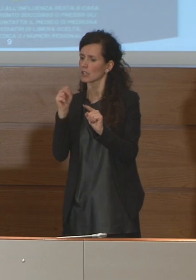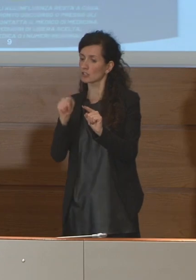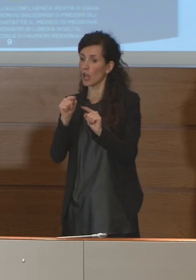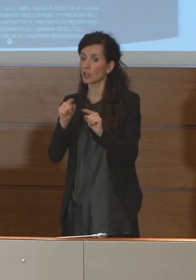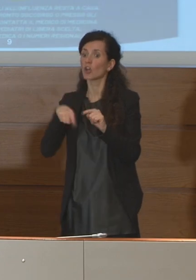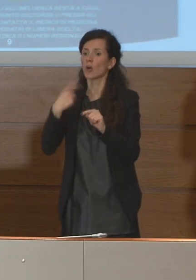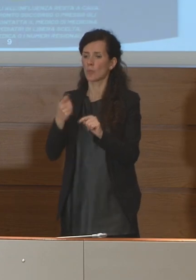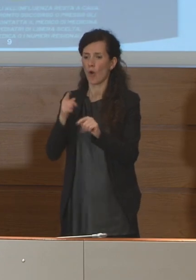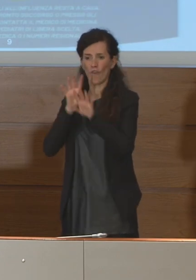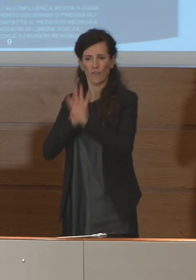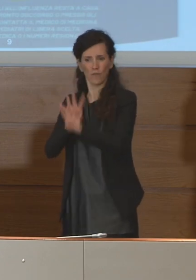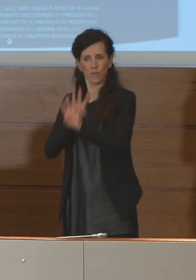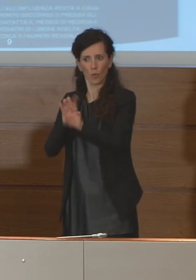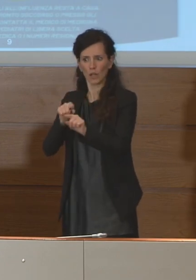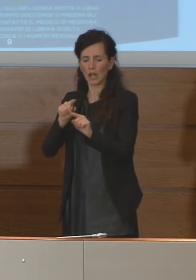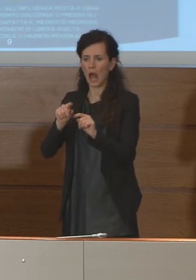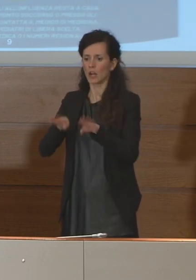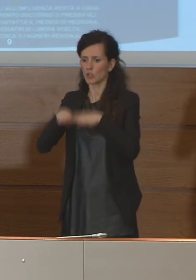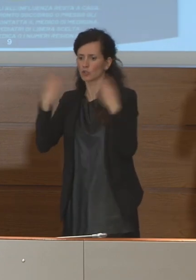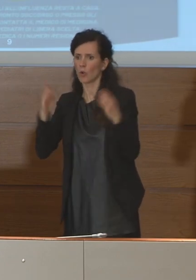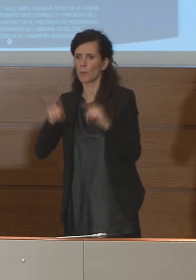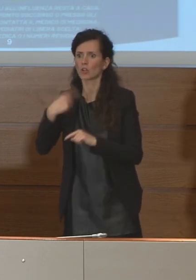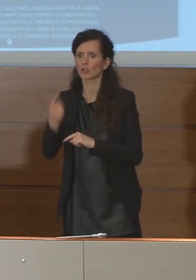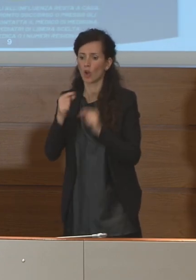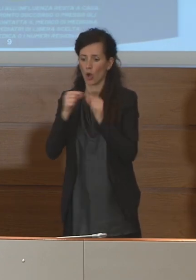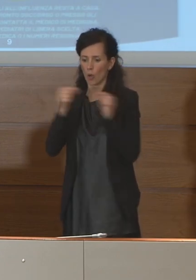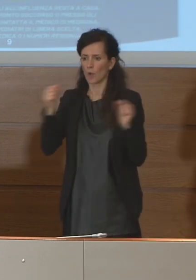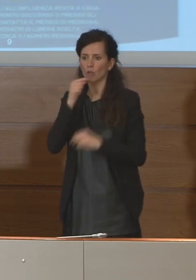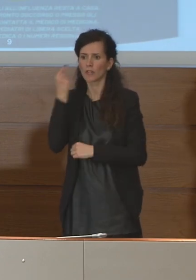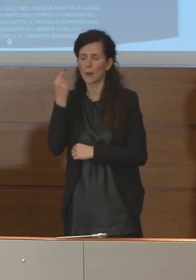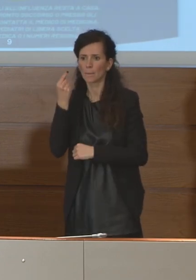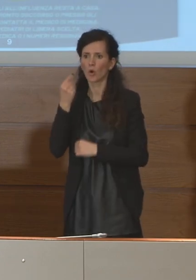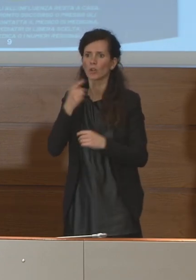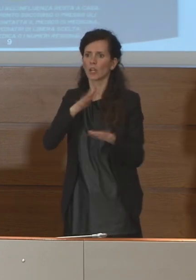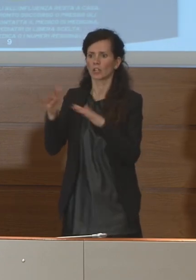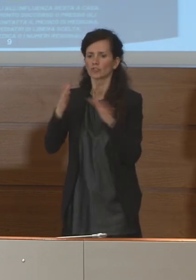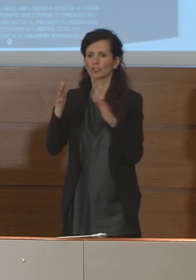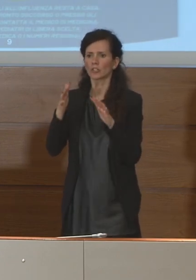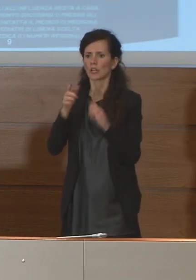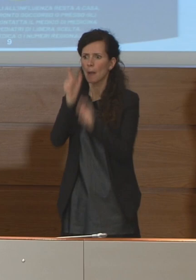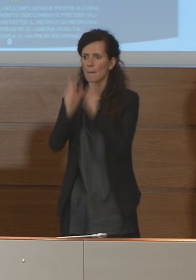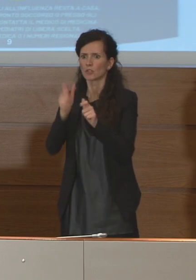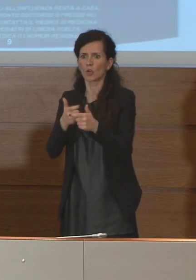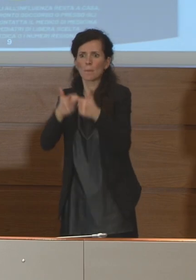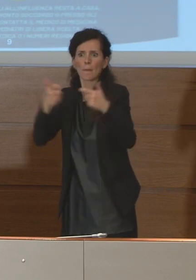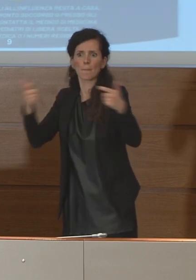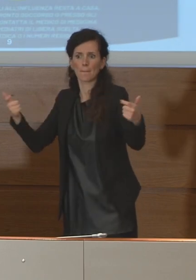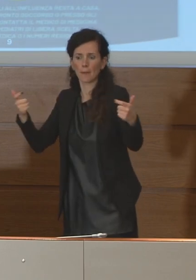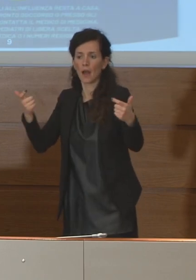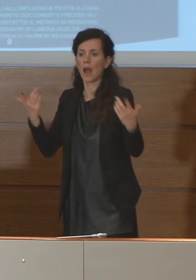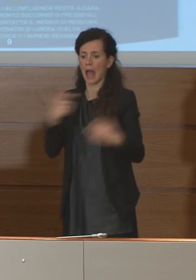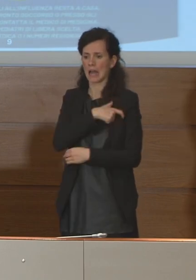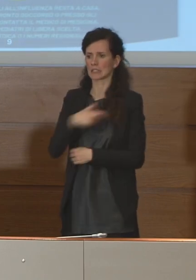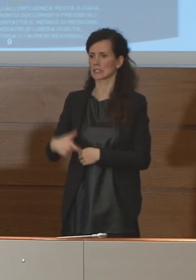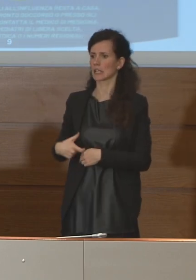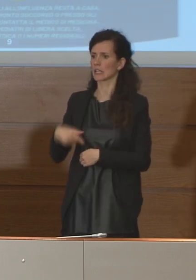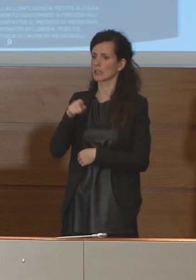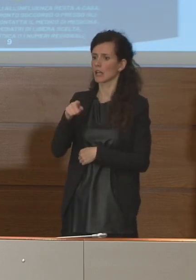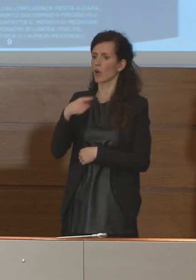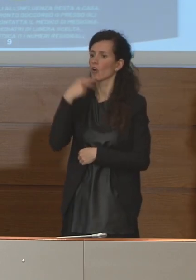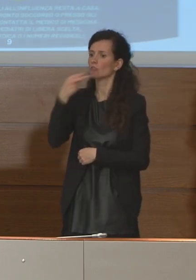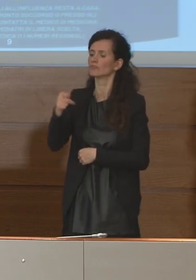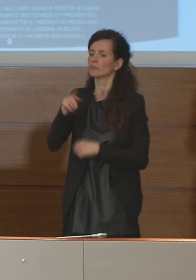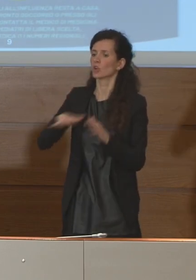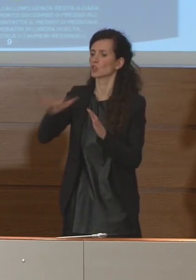funerale a cui hanno partecipato circa 300 persone il sindaco del comune non vuole la zona rossa pensate come protezione civile dati i